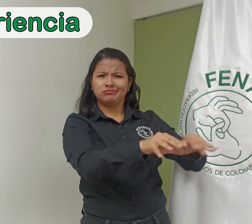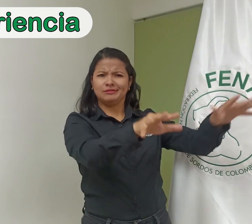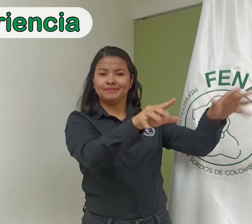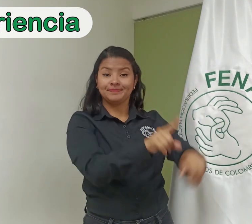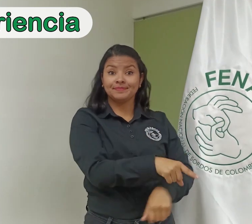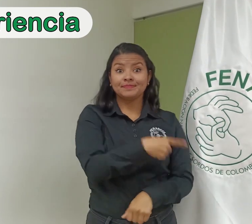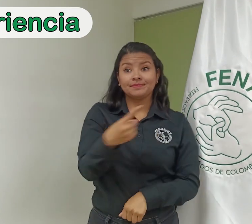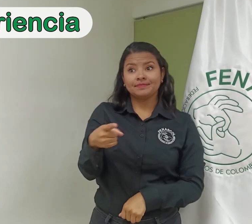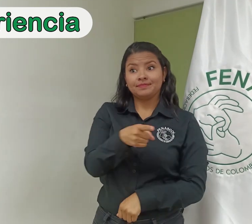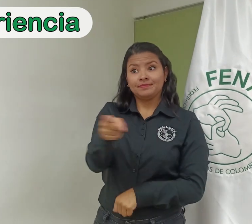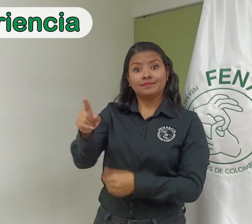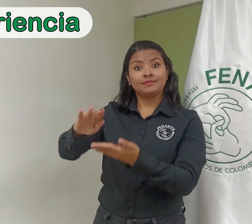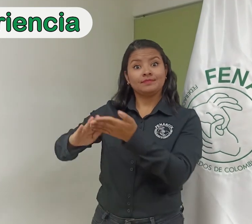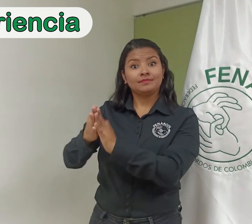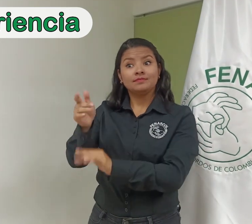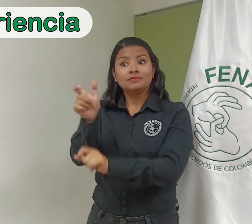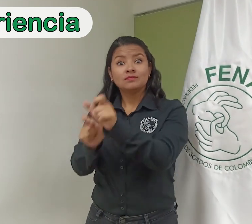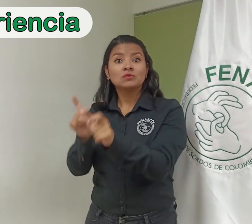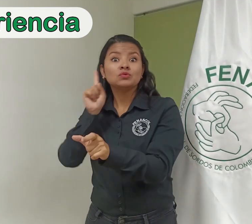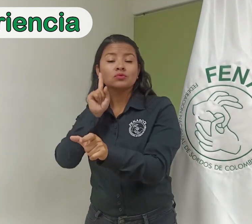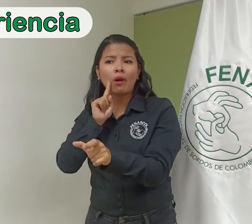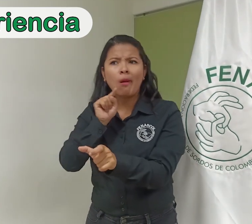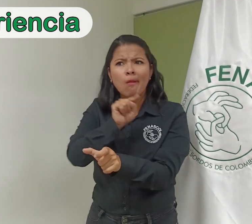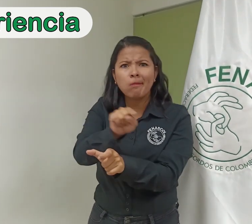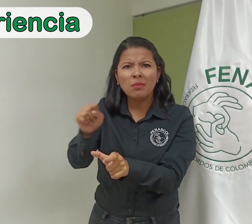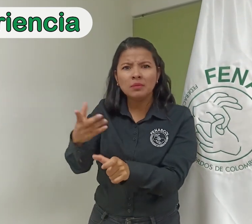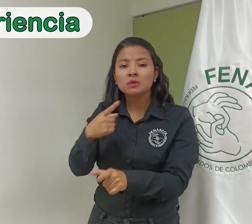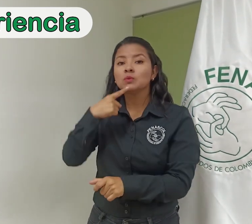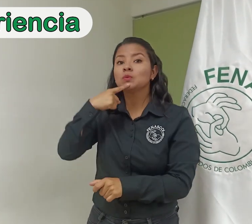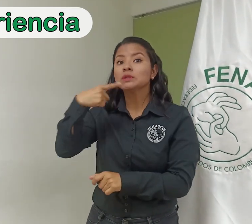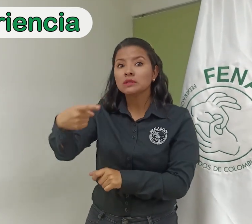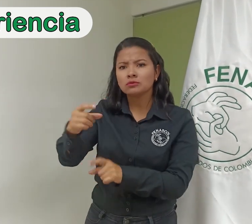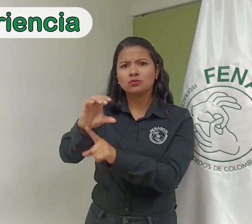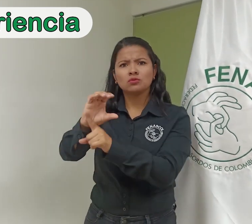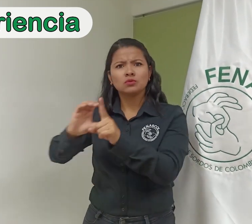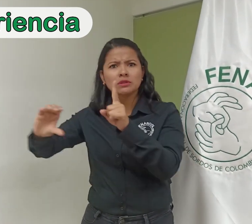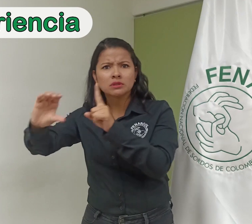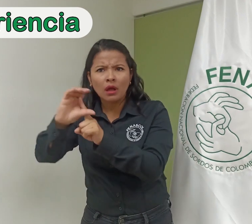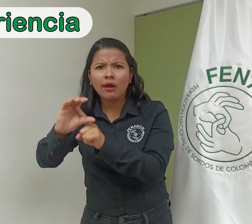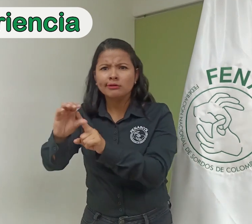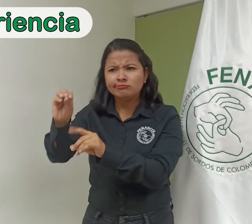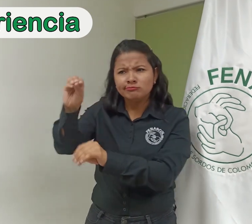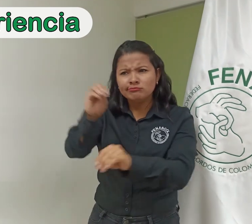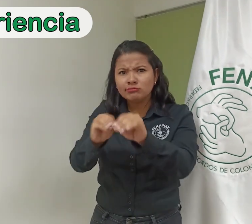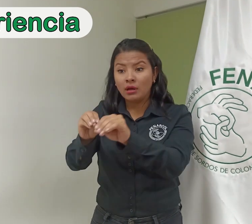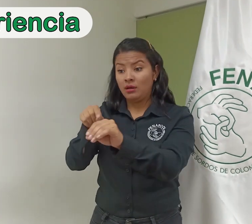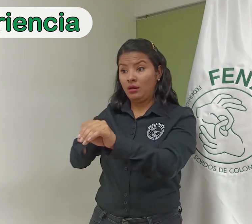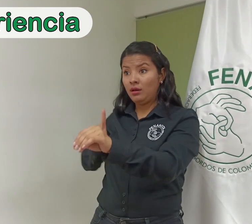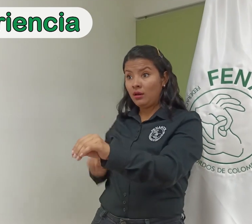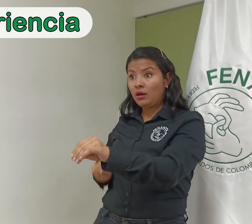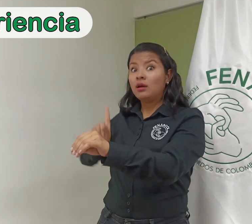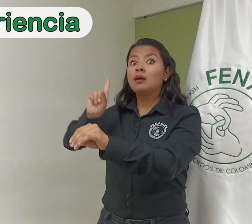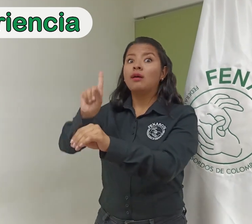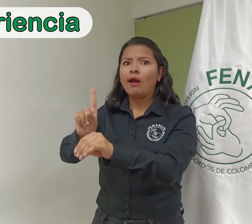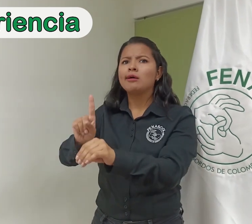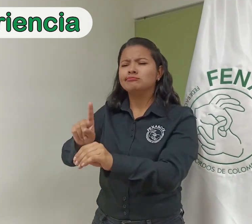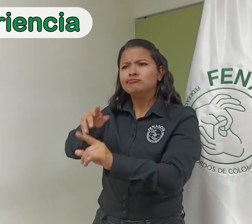movilización y otros temas en relación con comunidad sorda, cultura y lengua. En